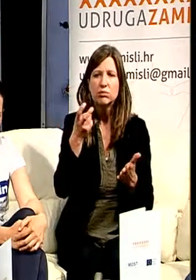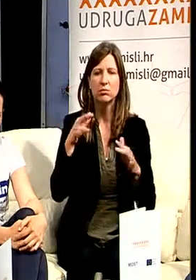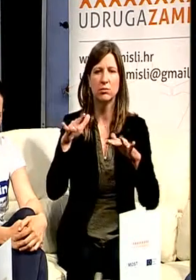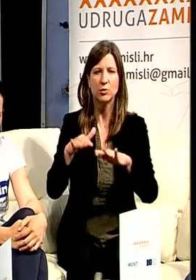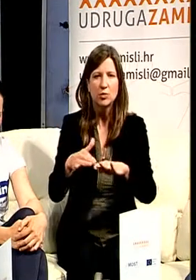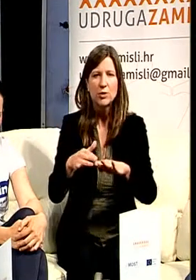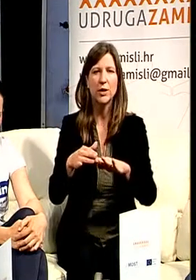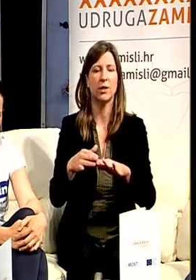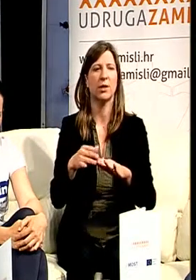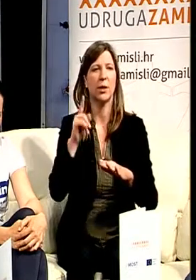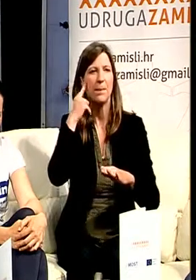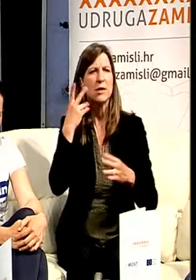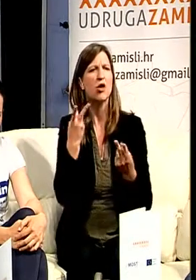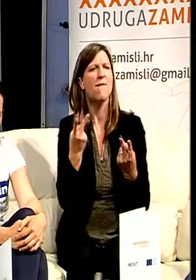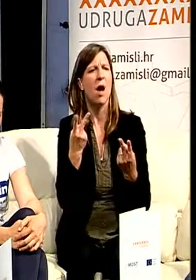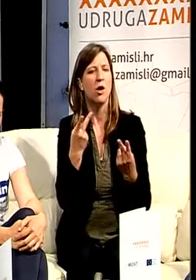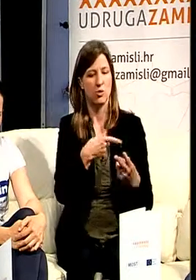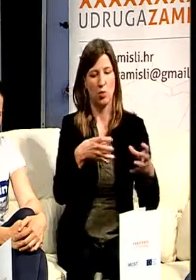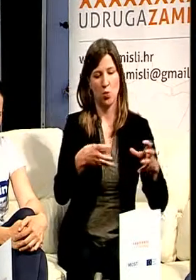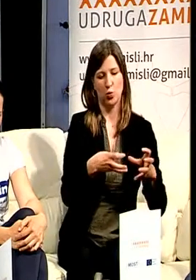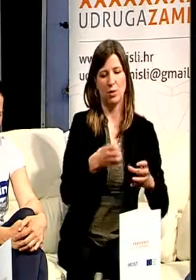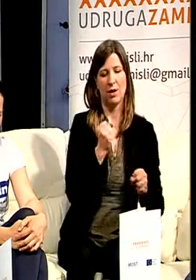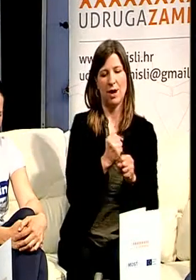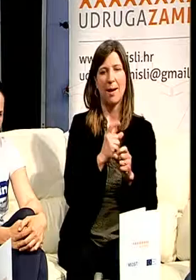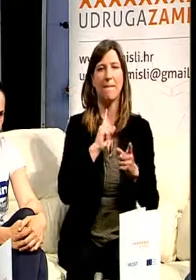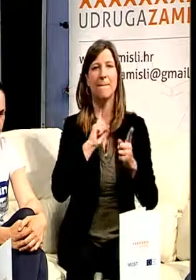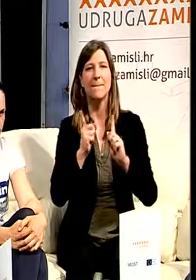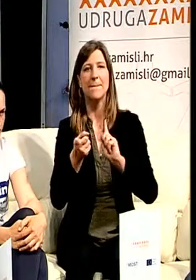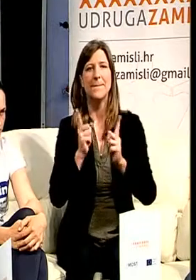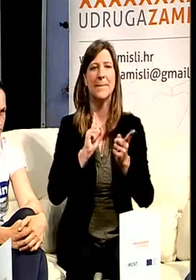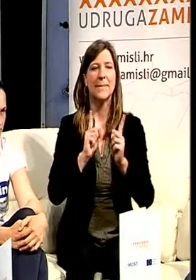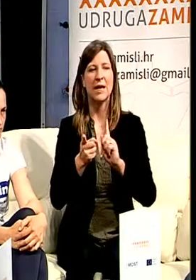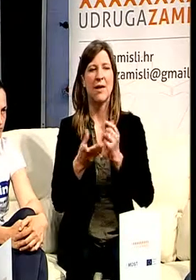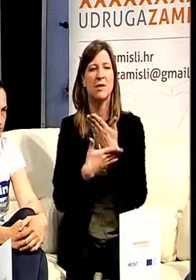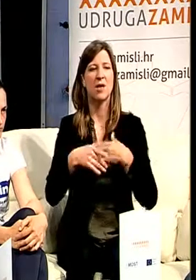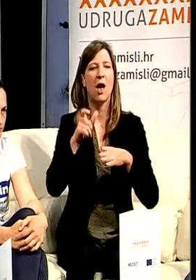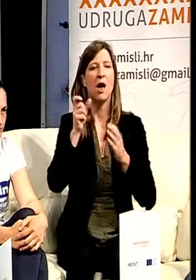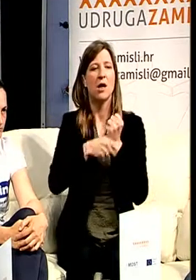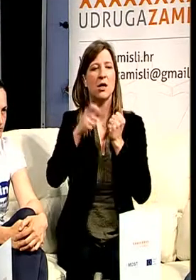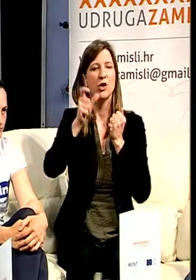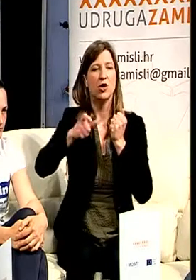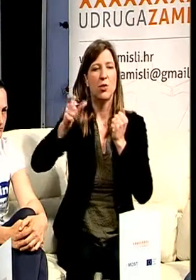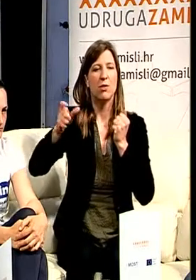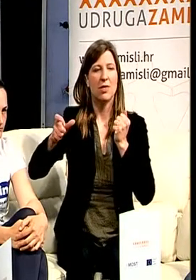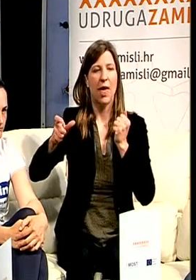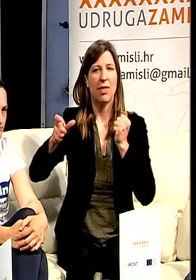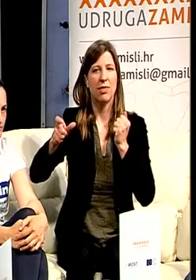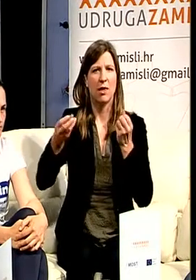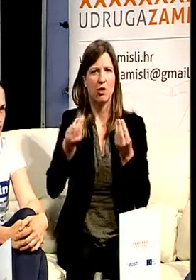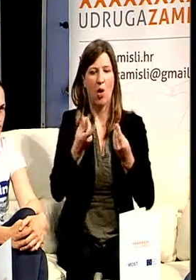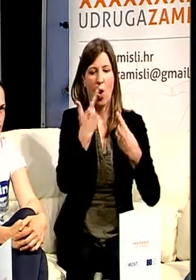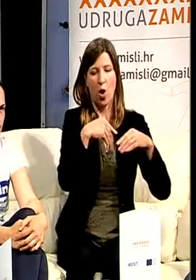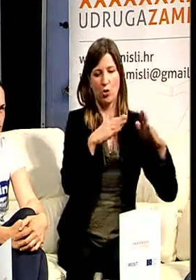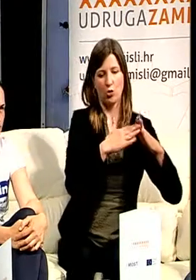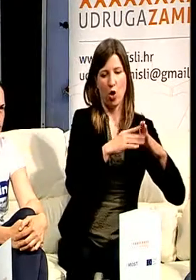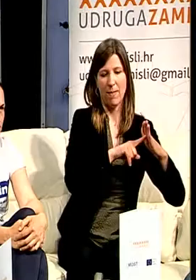prijevoz koji udruga organizira kontinuirano kroz svovo vrijeme za studente s invaliditetom, za doći od kuće ili od doma na